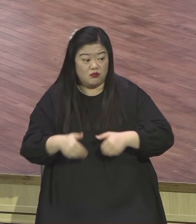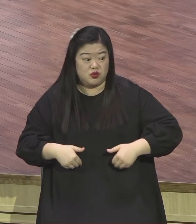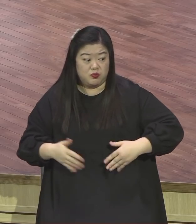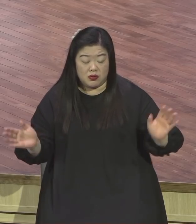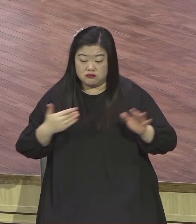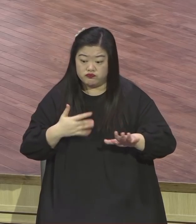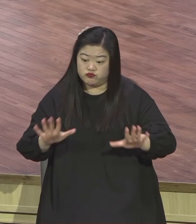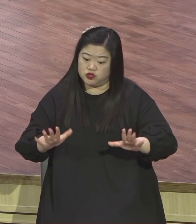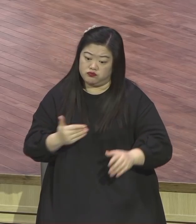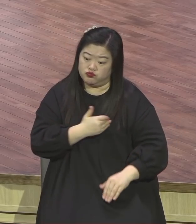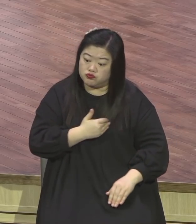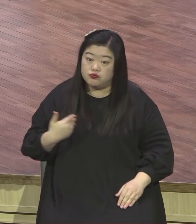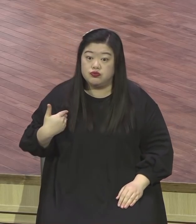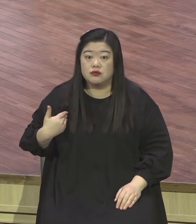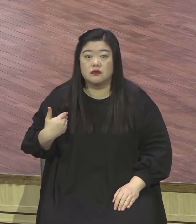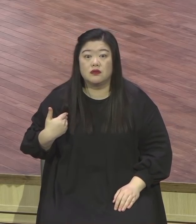사람이요 세상 욕심 끝이 없습니다